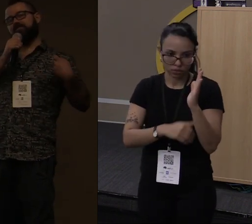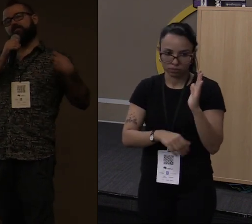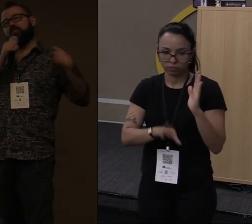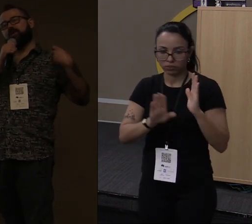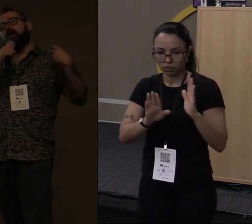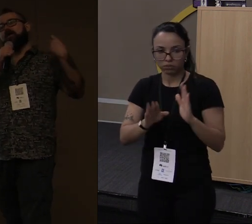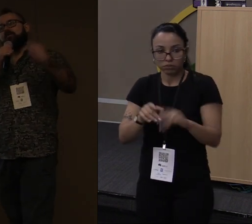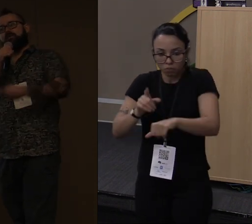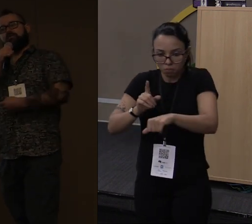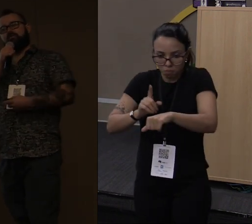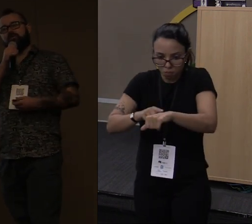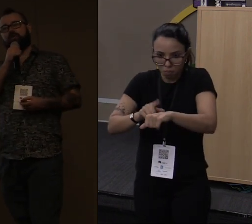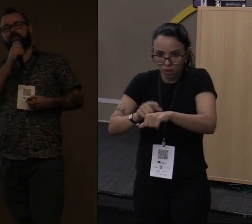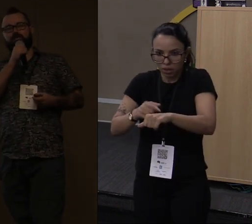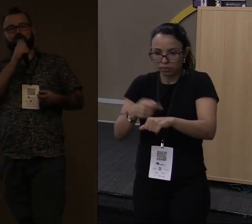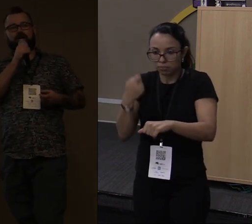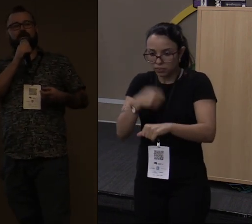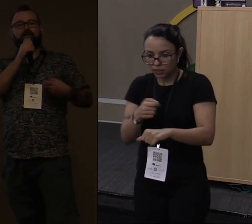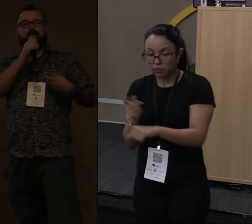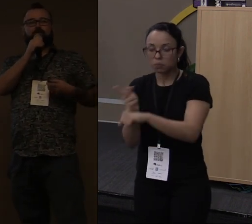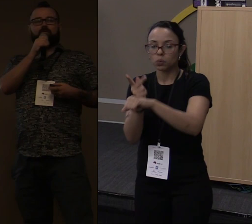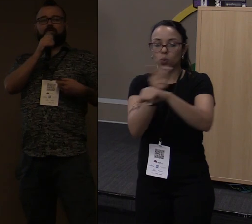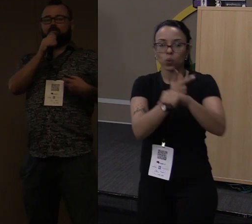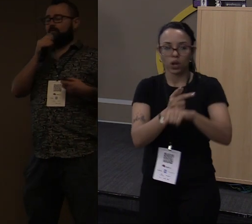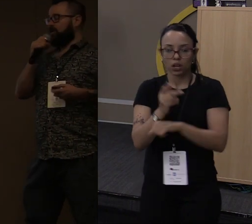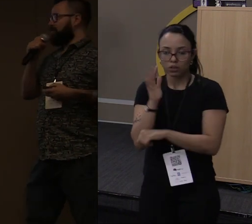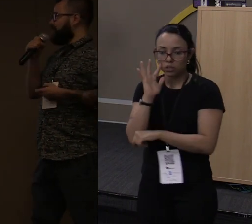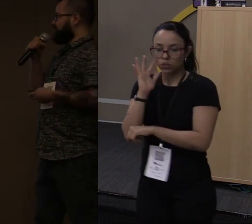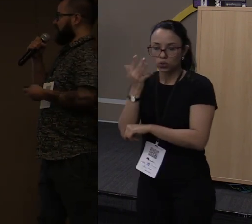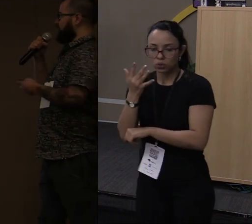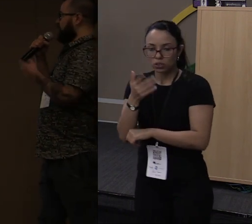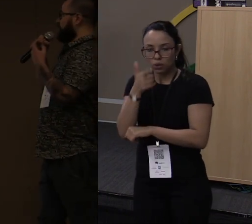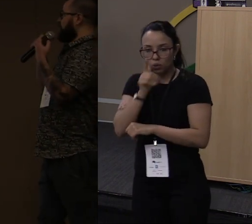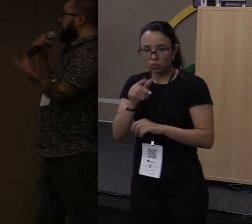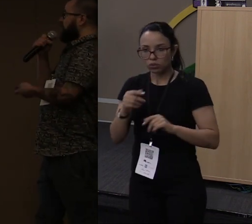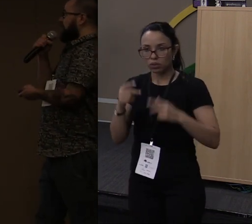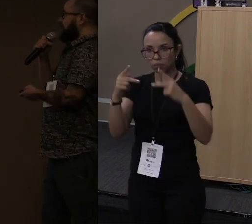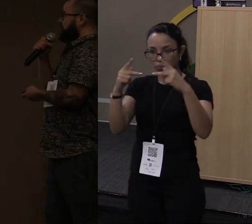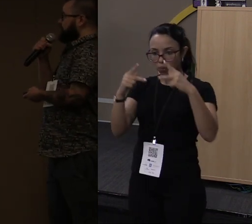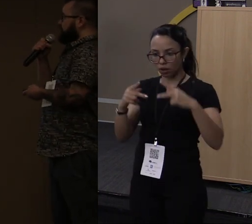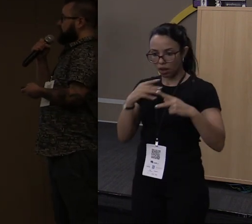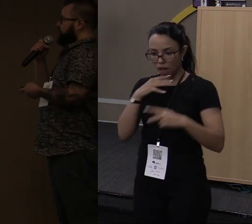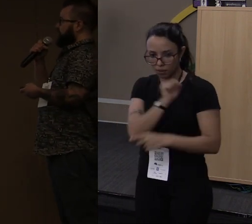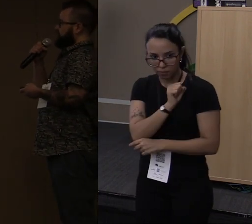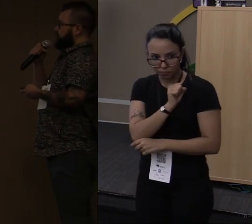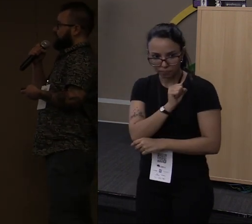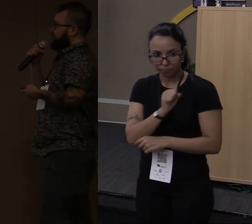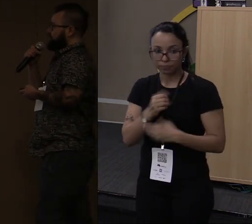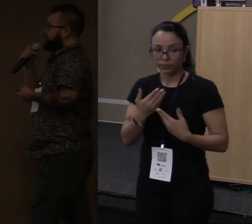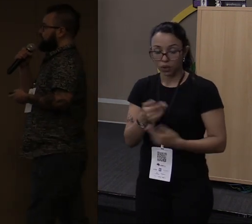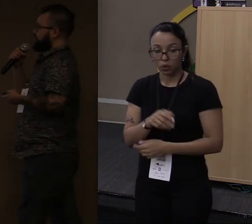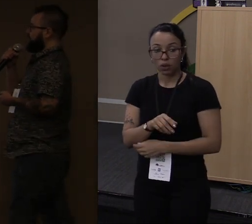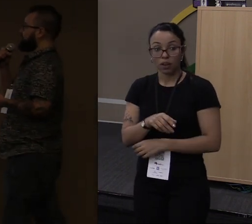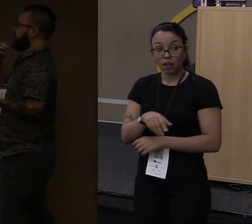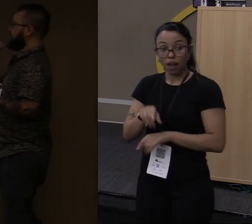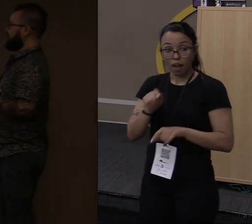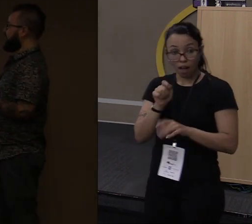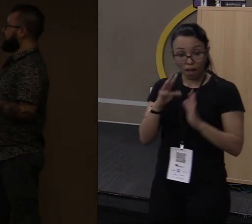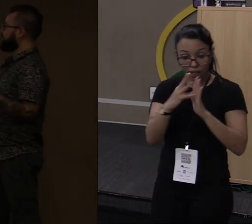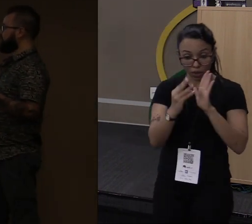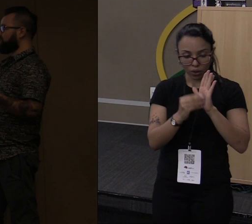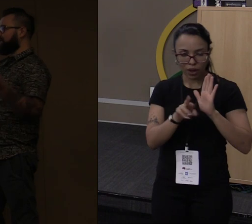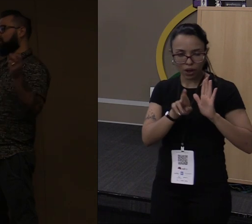que você precisa procurar uma solução para deixar o programa mais rápido. Além disso, Rust é uma linguagem que consegue